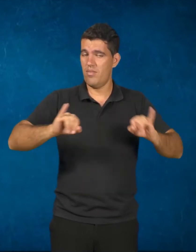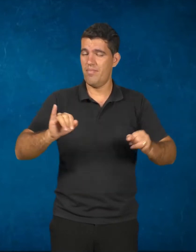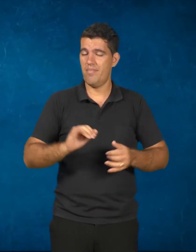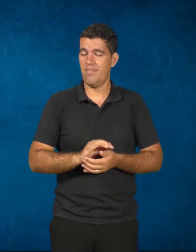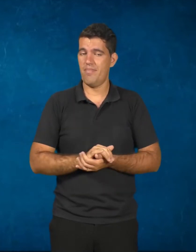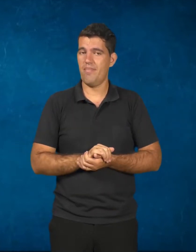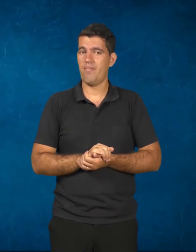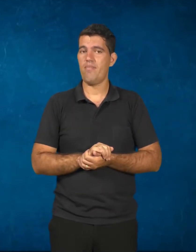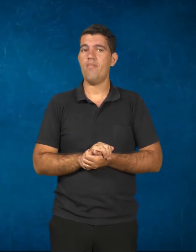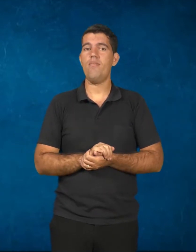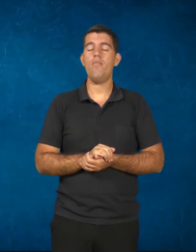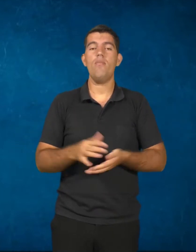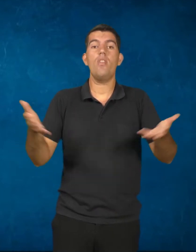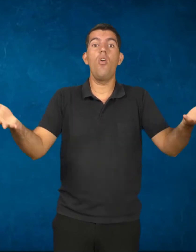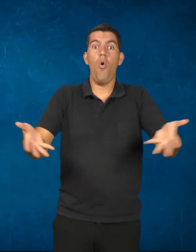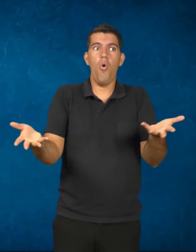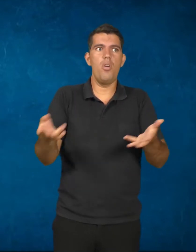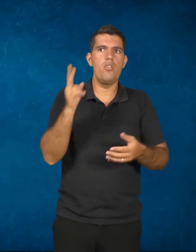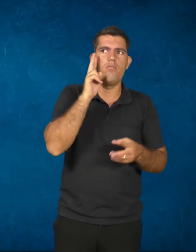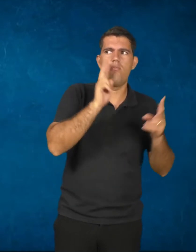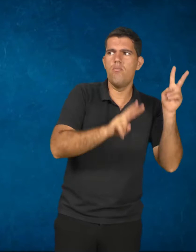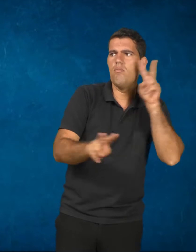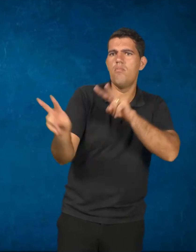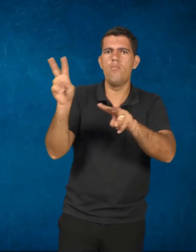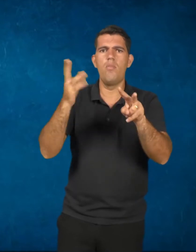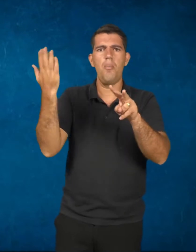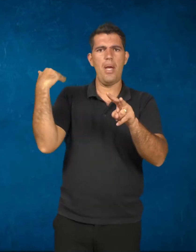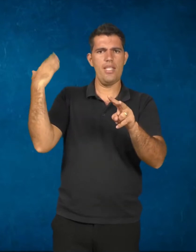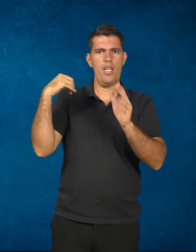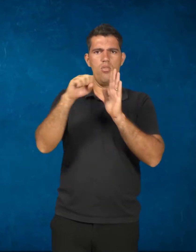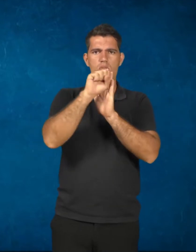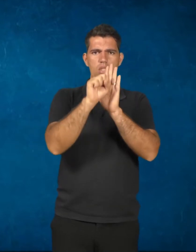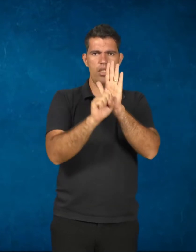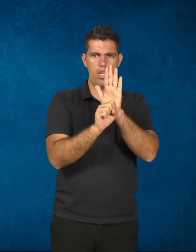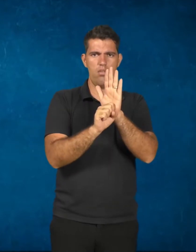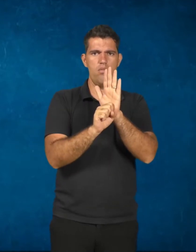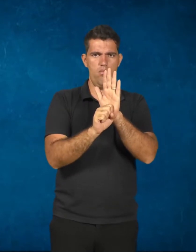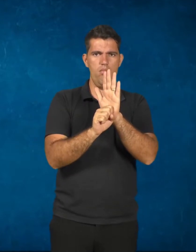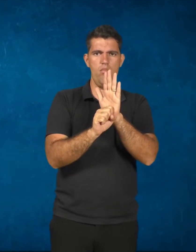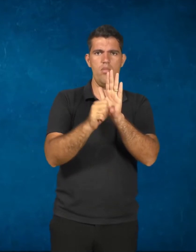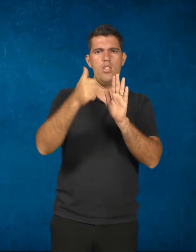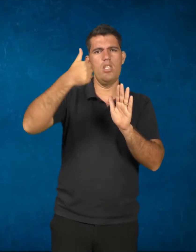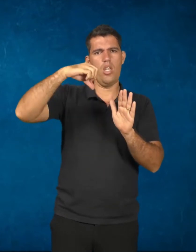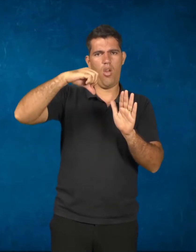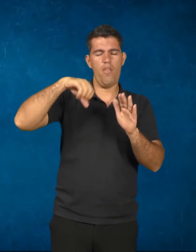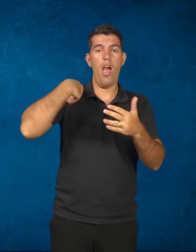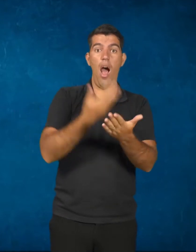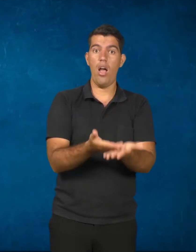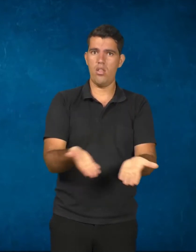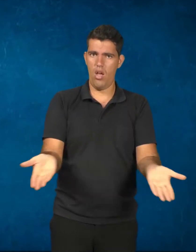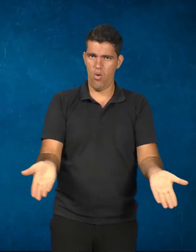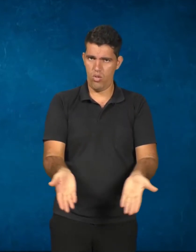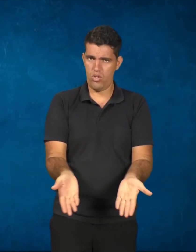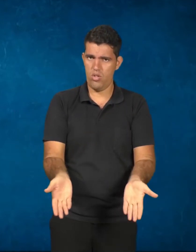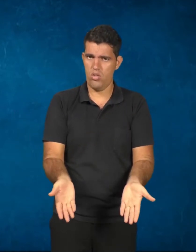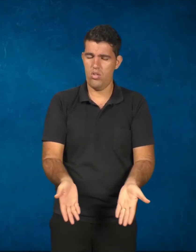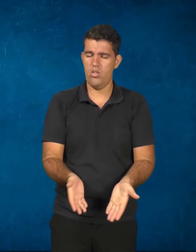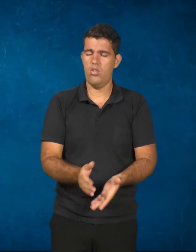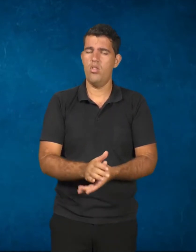Bom, atualmente, a gente observa que, do século XIX para cá, a